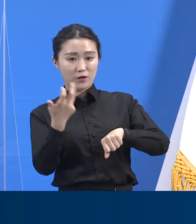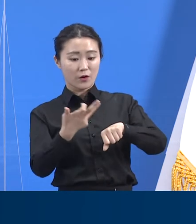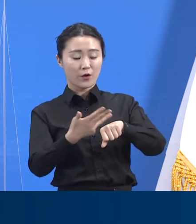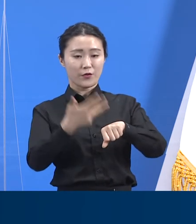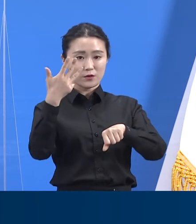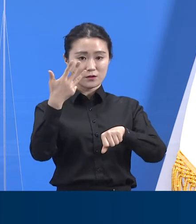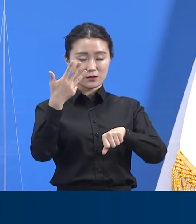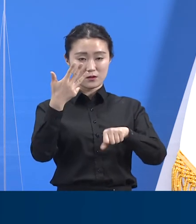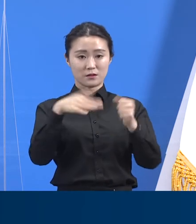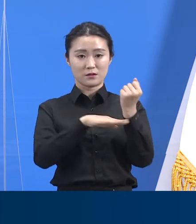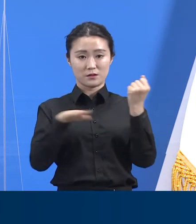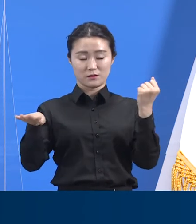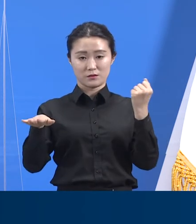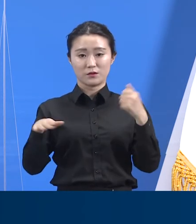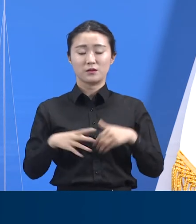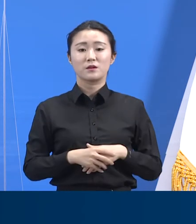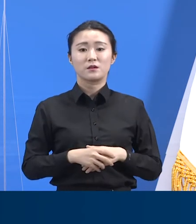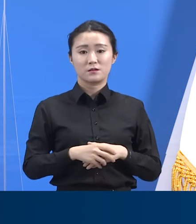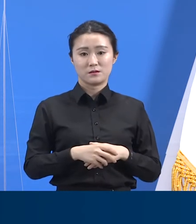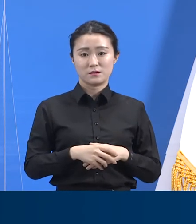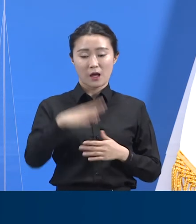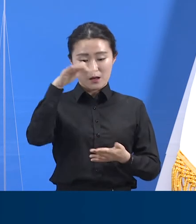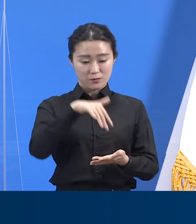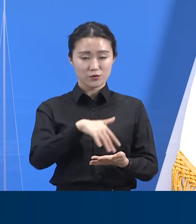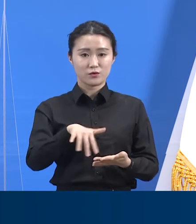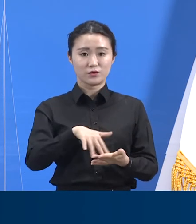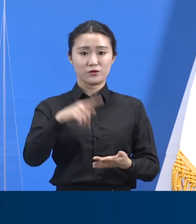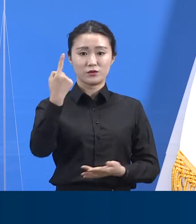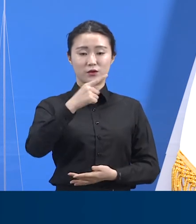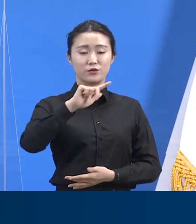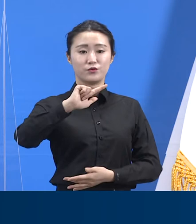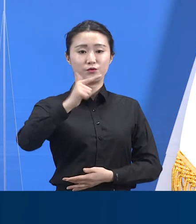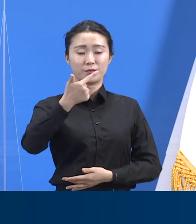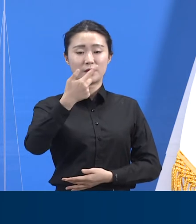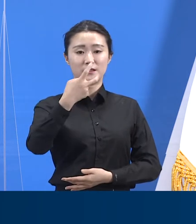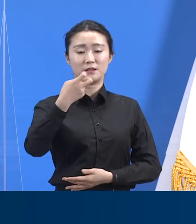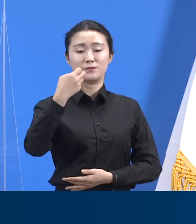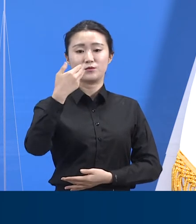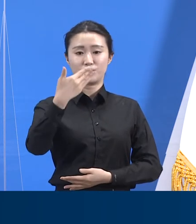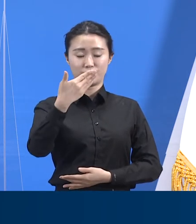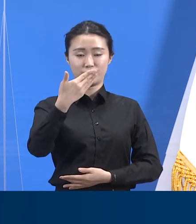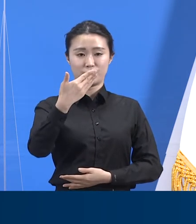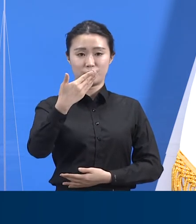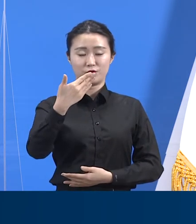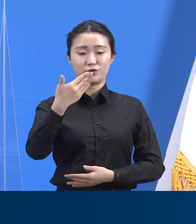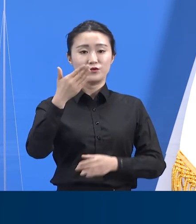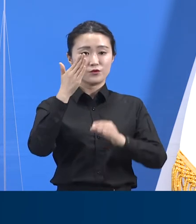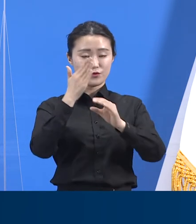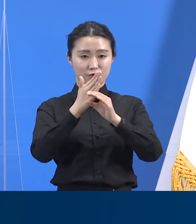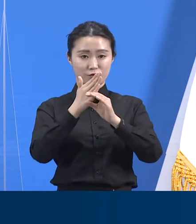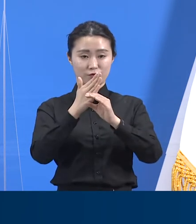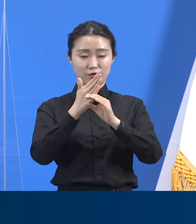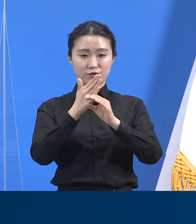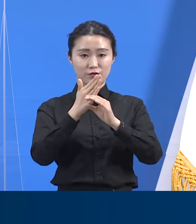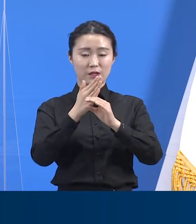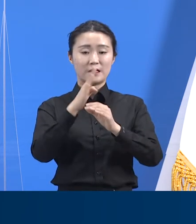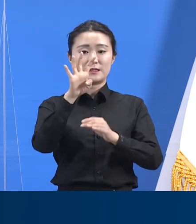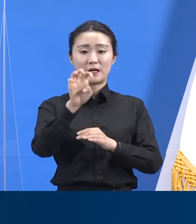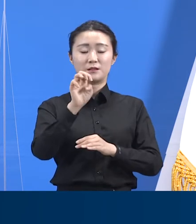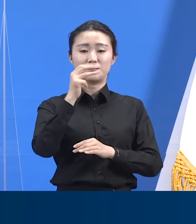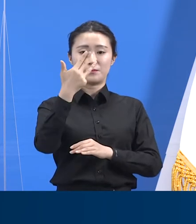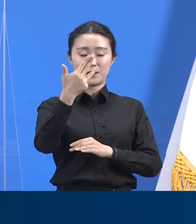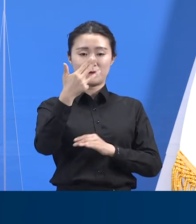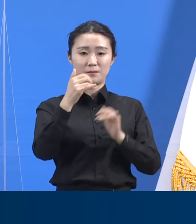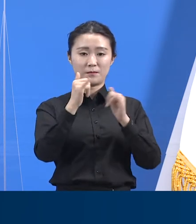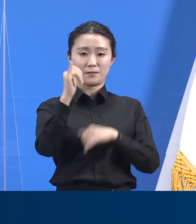도내 의료기관 확보 병상은 총 1,629개입니다. 현재 병상 가동률은 48.0